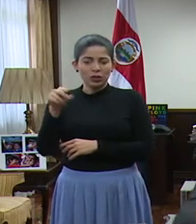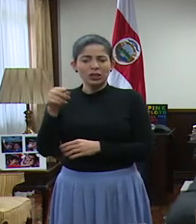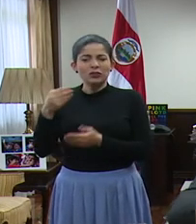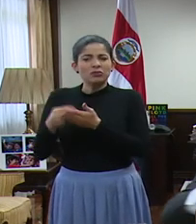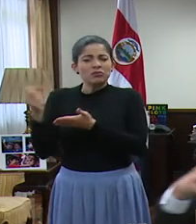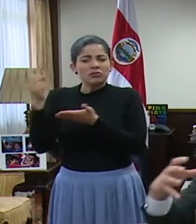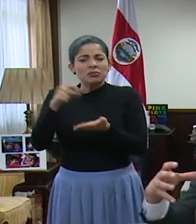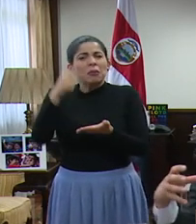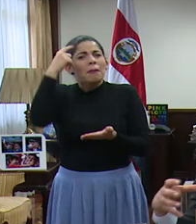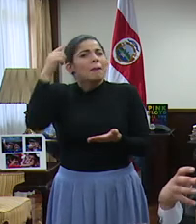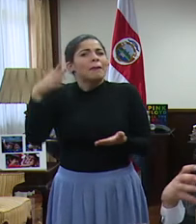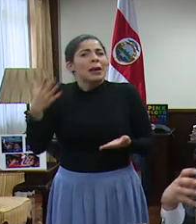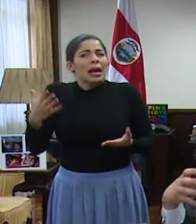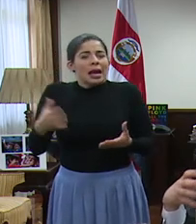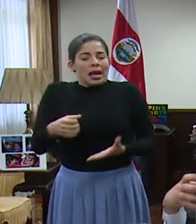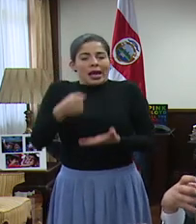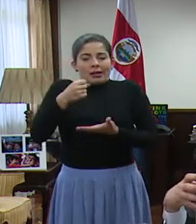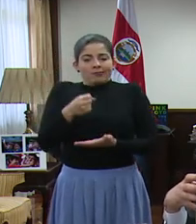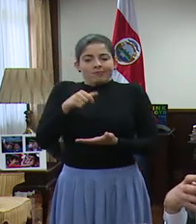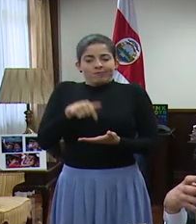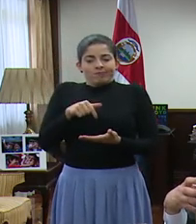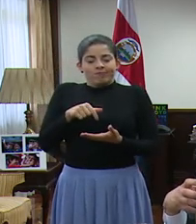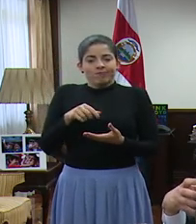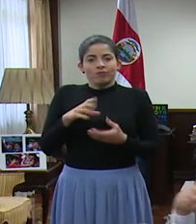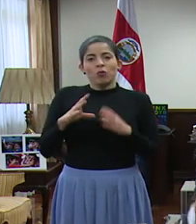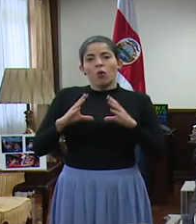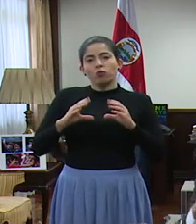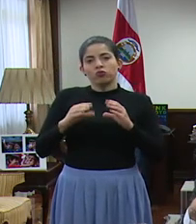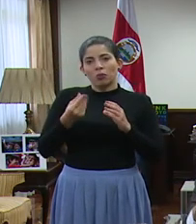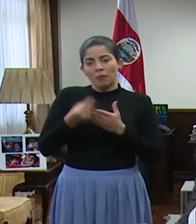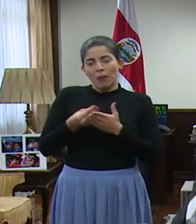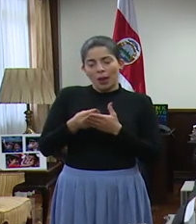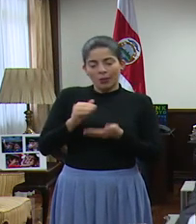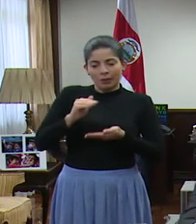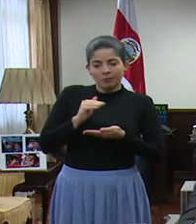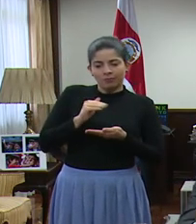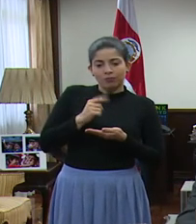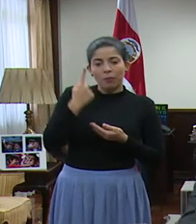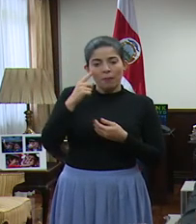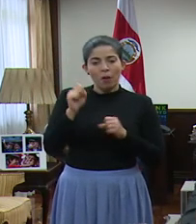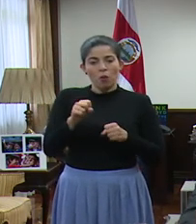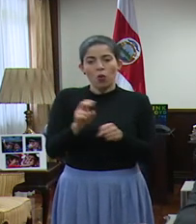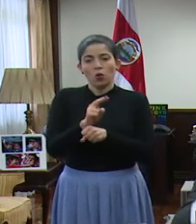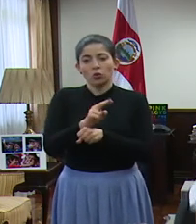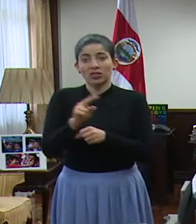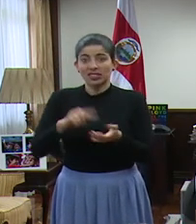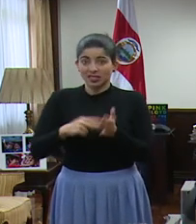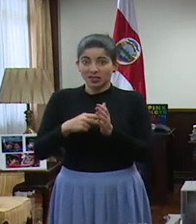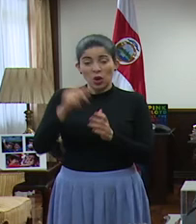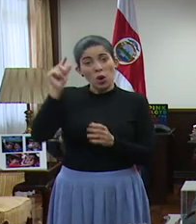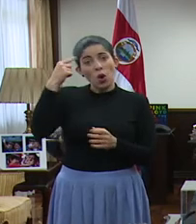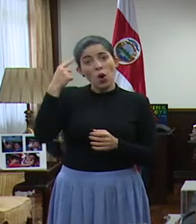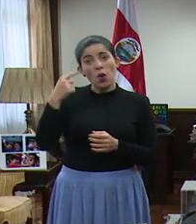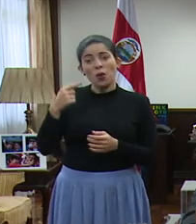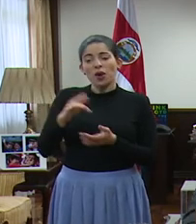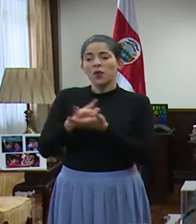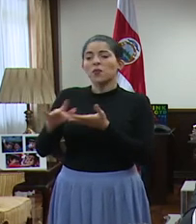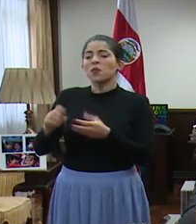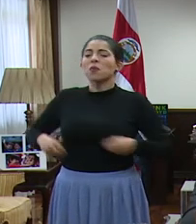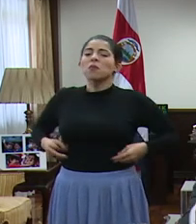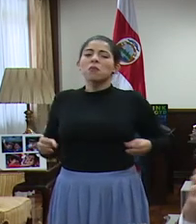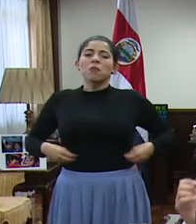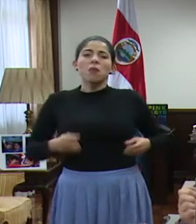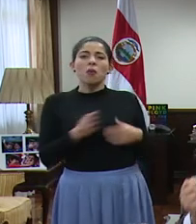qué? Pues para tener una provisión, colchón para usarlo. Y eso no es que el gobierno lo va a usar como un cheque en blanco. Bueno,